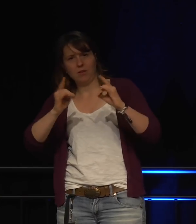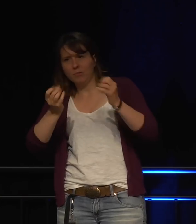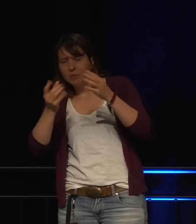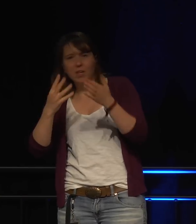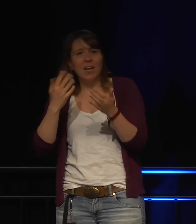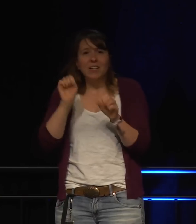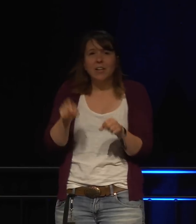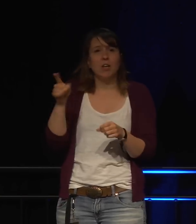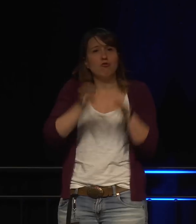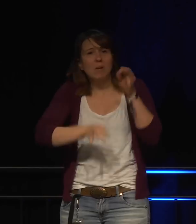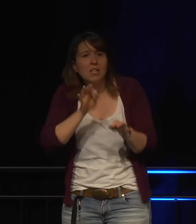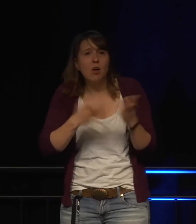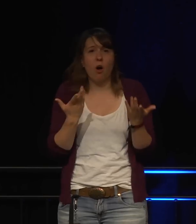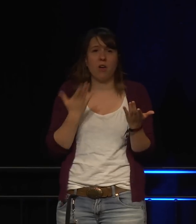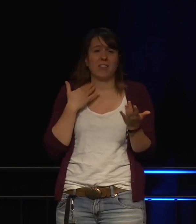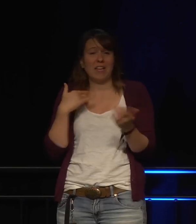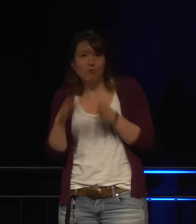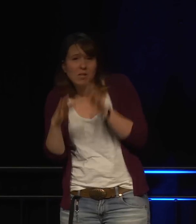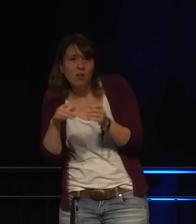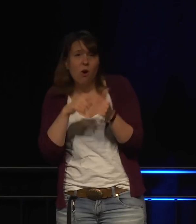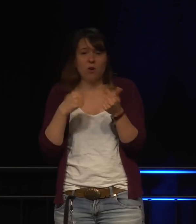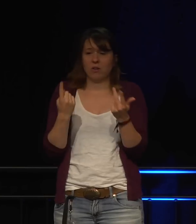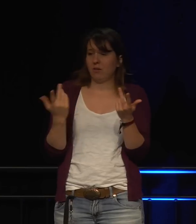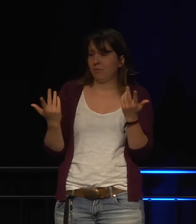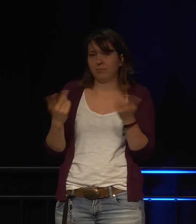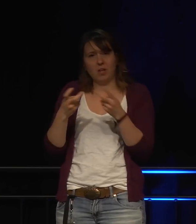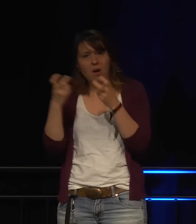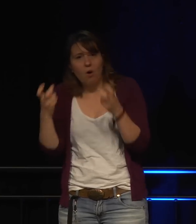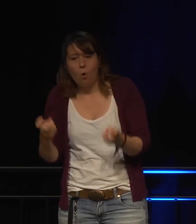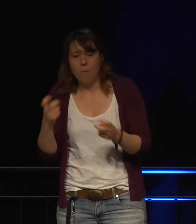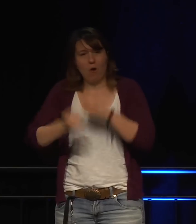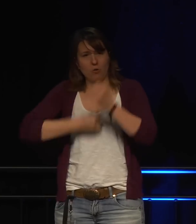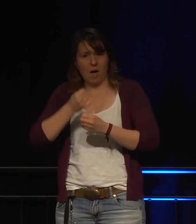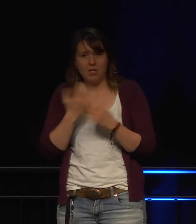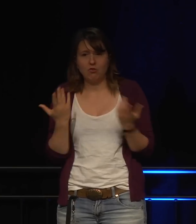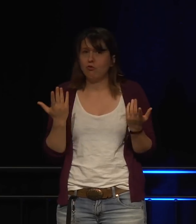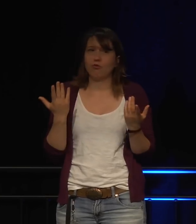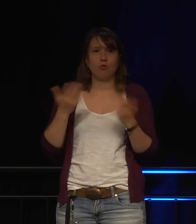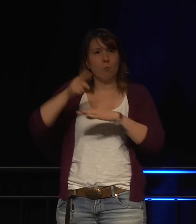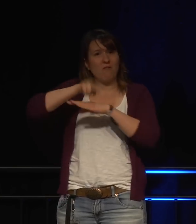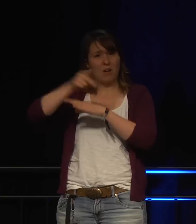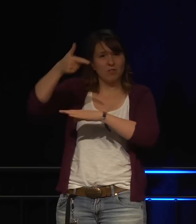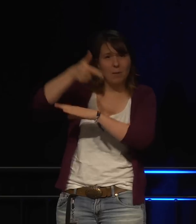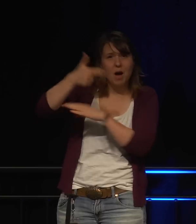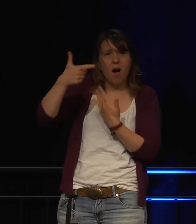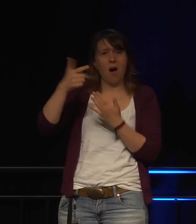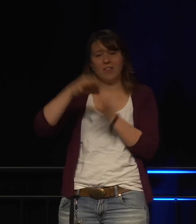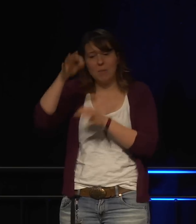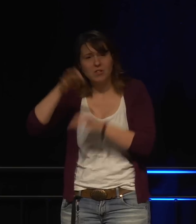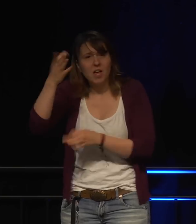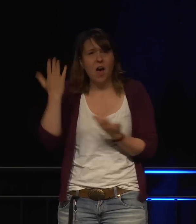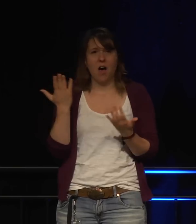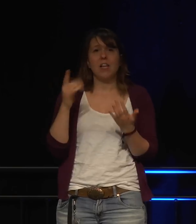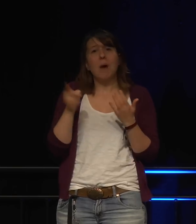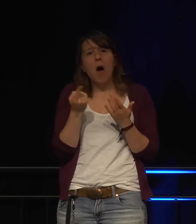die Verbindung Sextoys, Home Automation, Kameras,